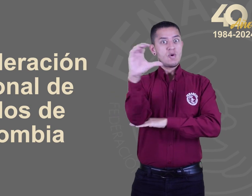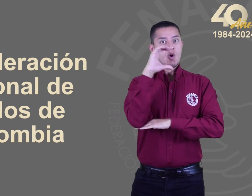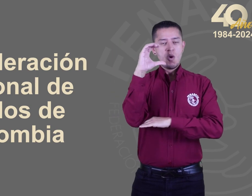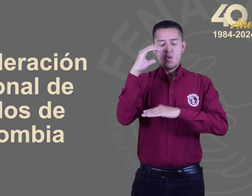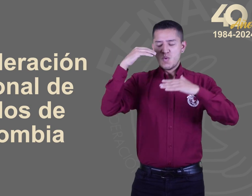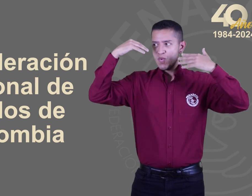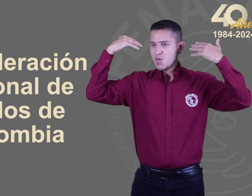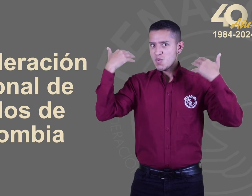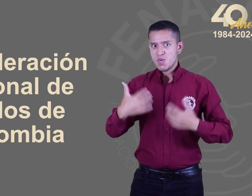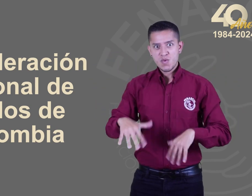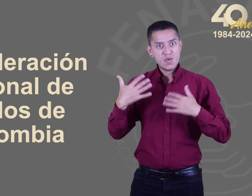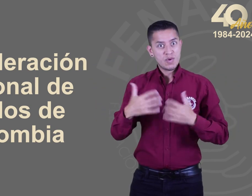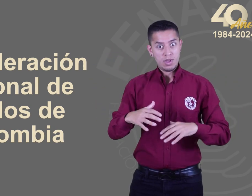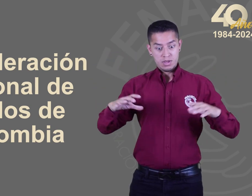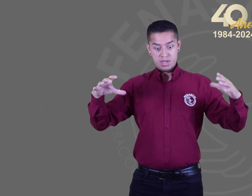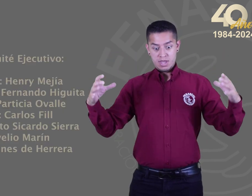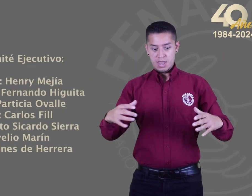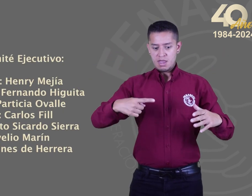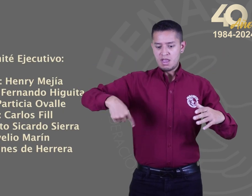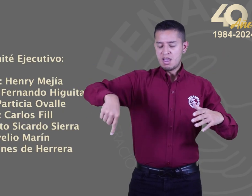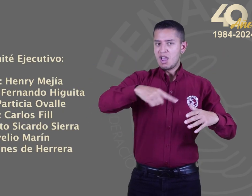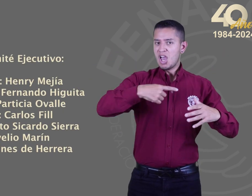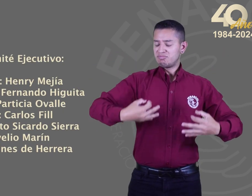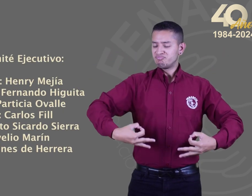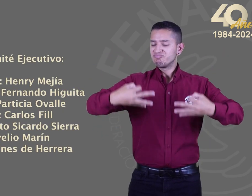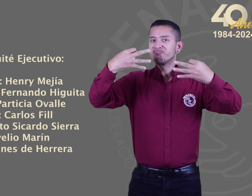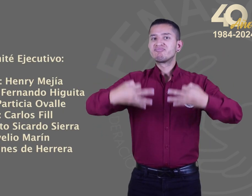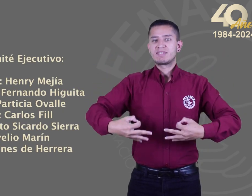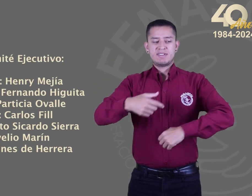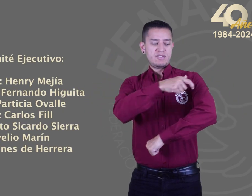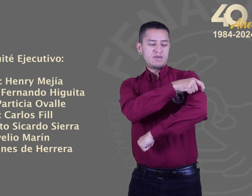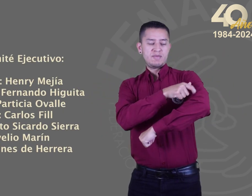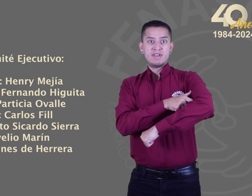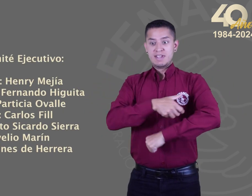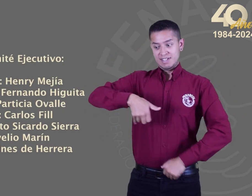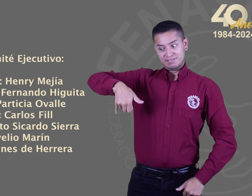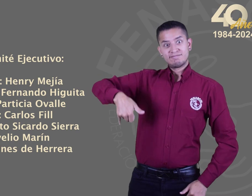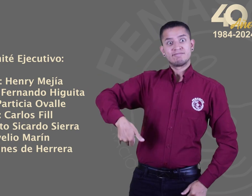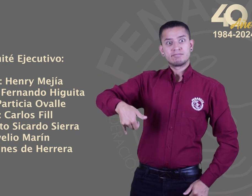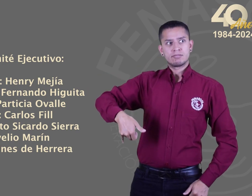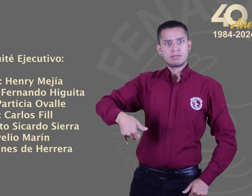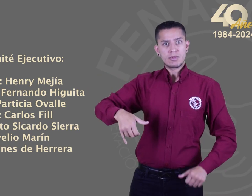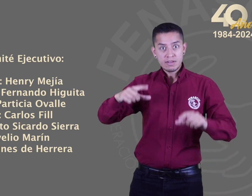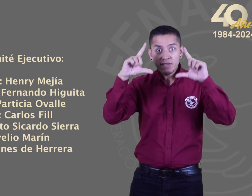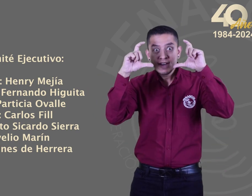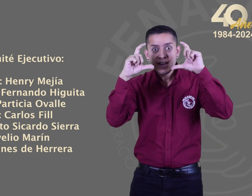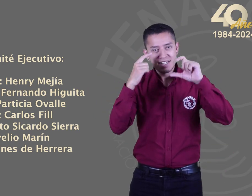de Colombia. A continuación, les mostraré el comité ejecutivo para ese momento.